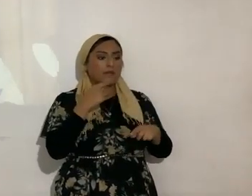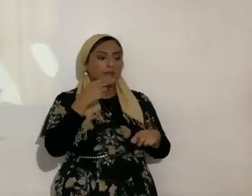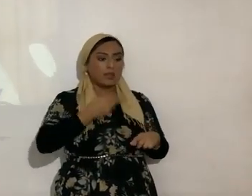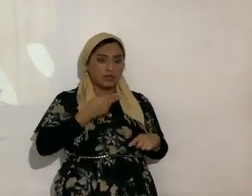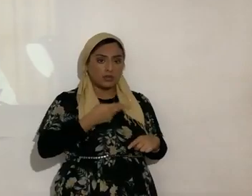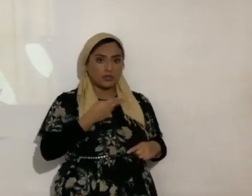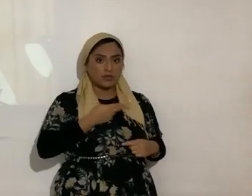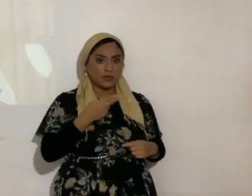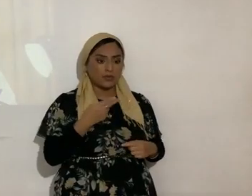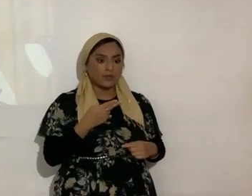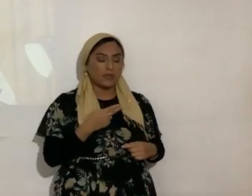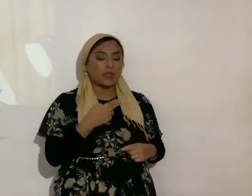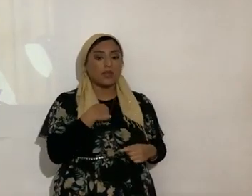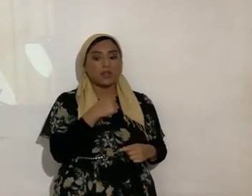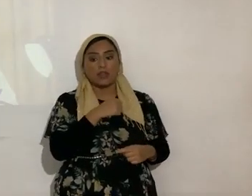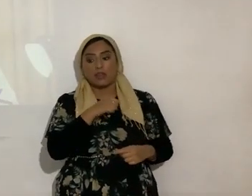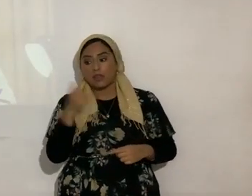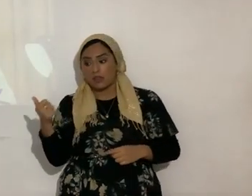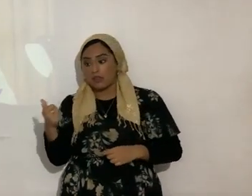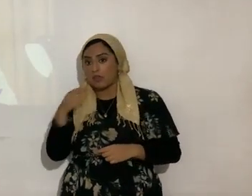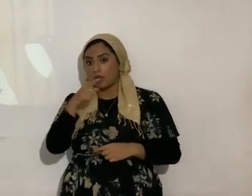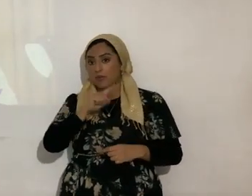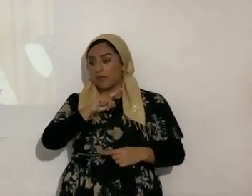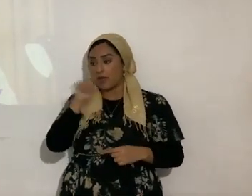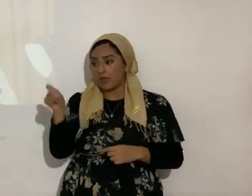¿sí? Y otra cosa es que tú preguntes, por ejemplo,